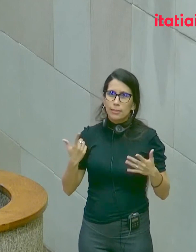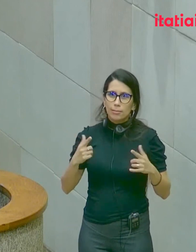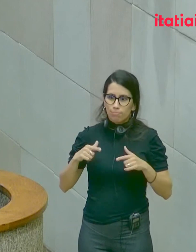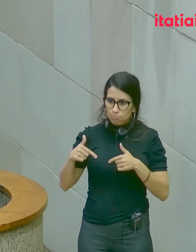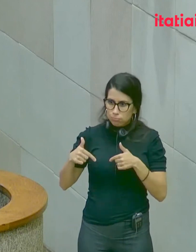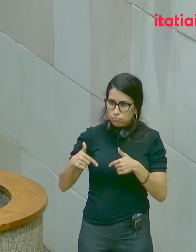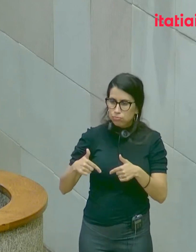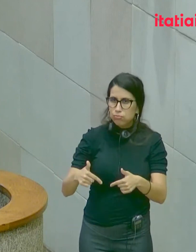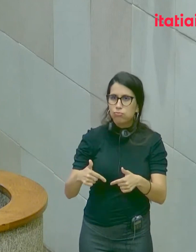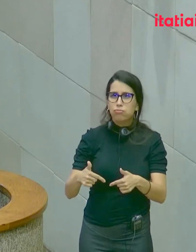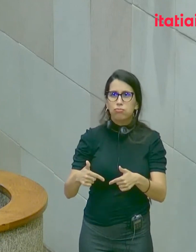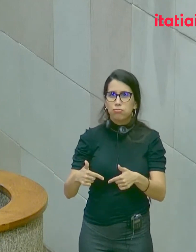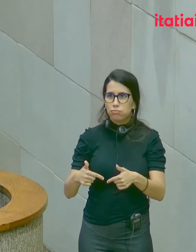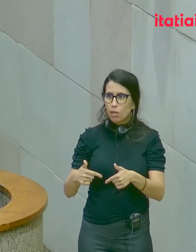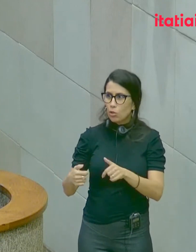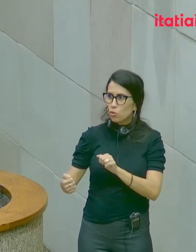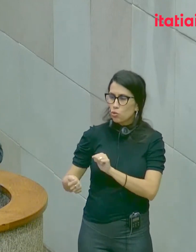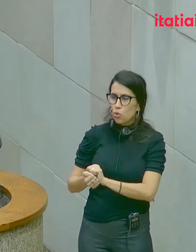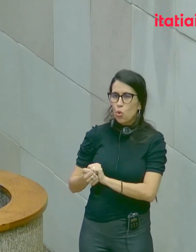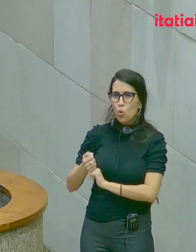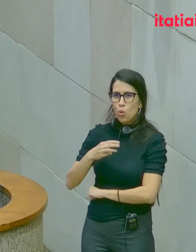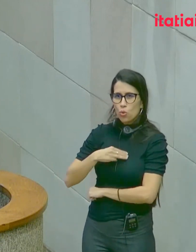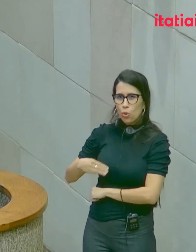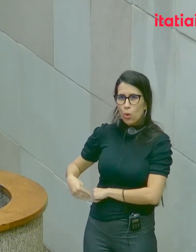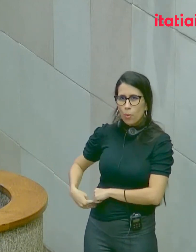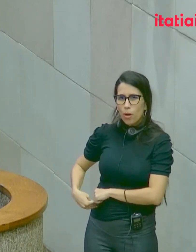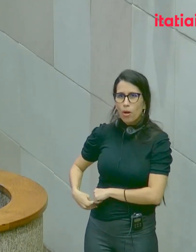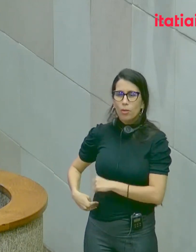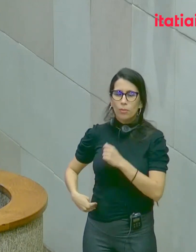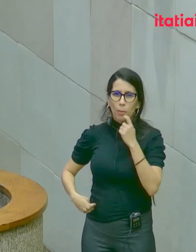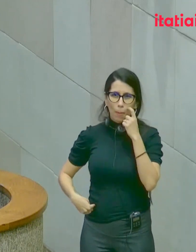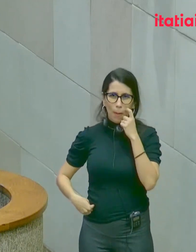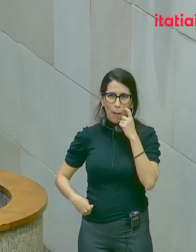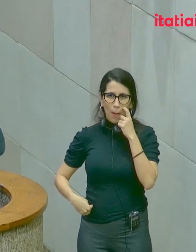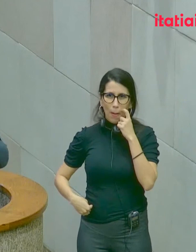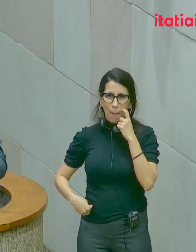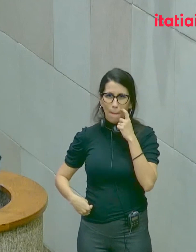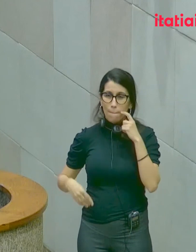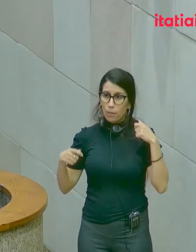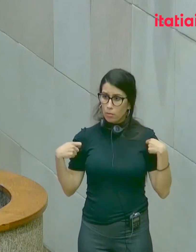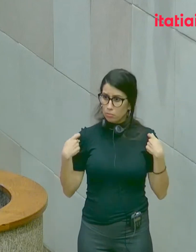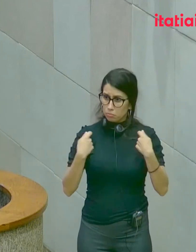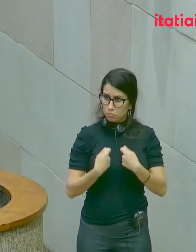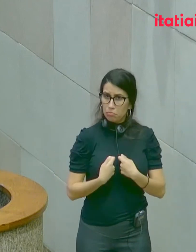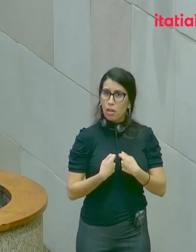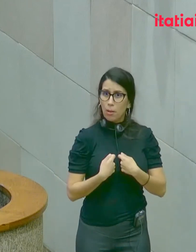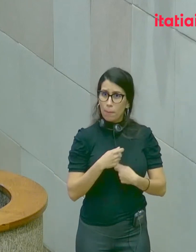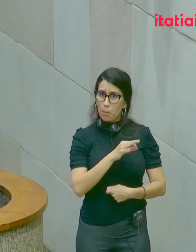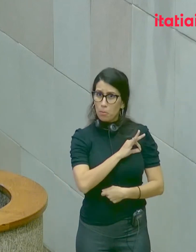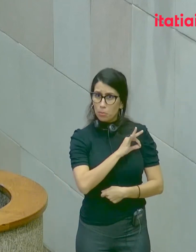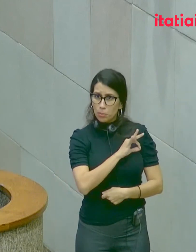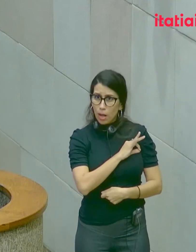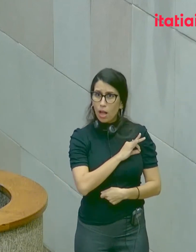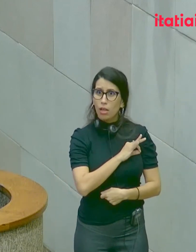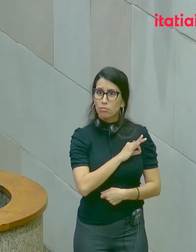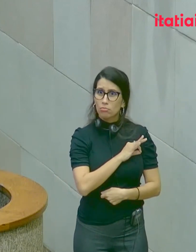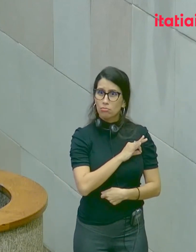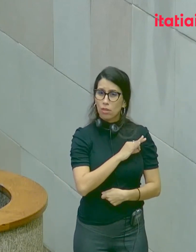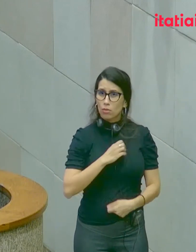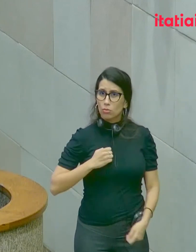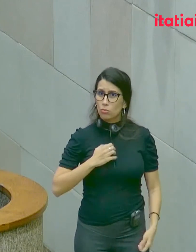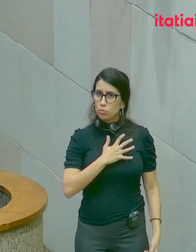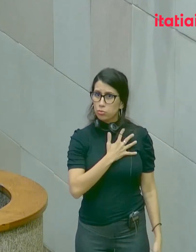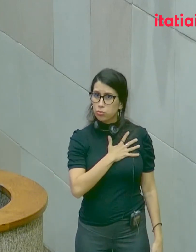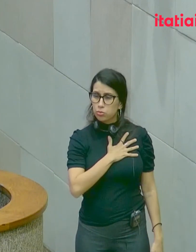insígnia de ministro, paletó, uniformes militares ou policiais, há